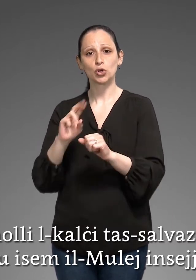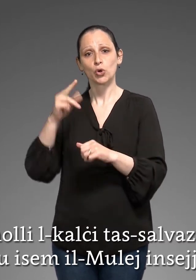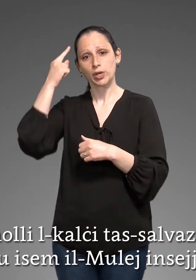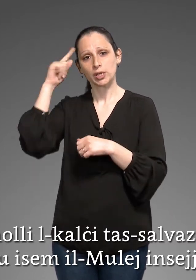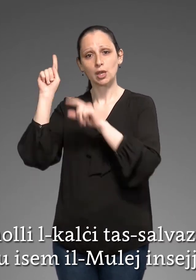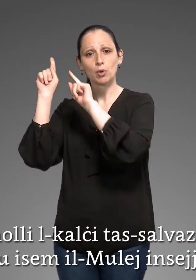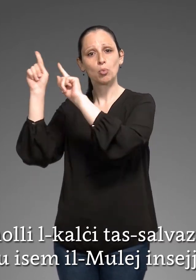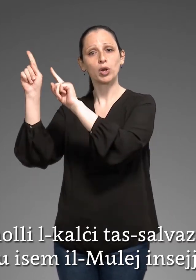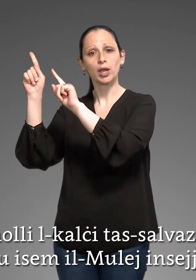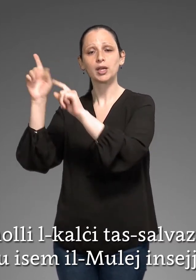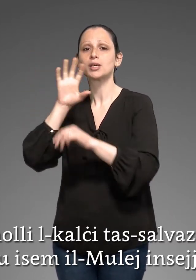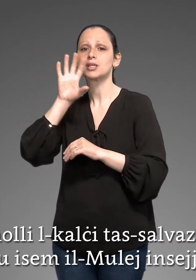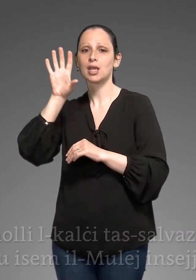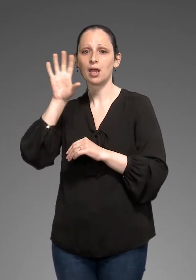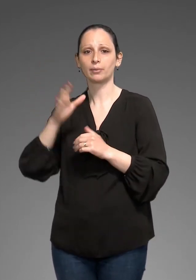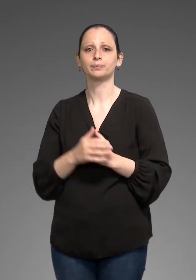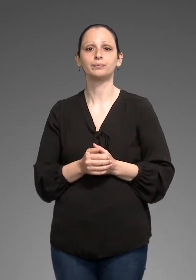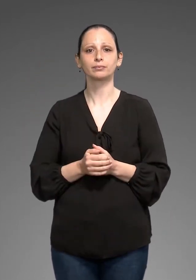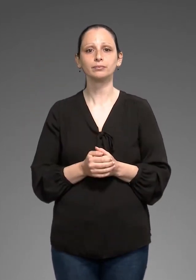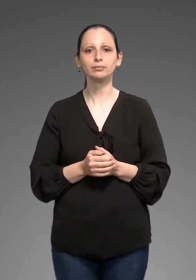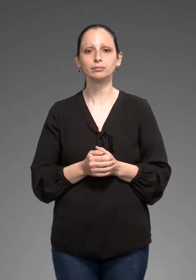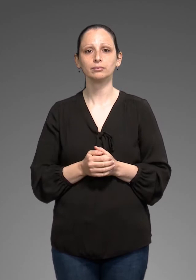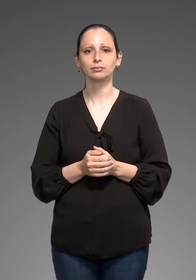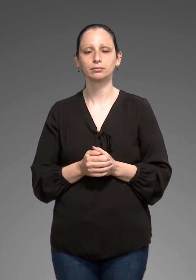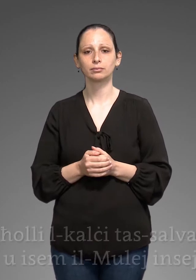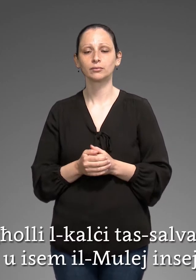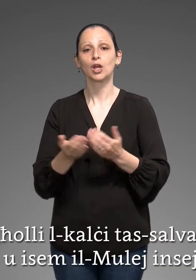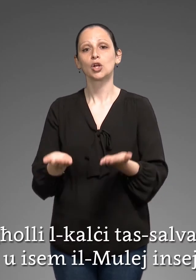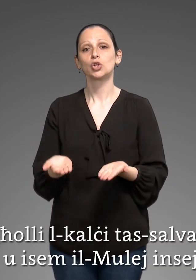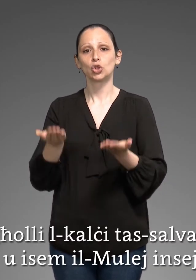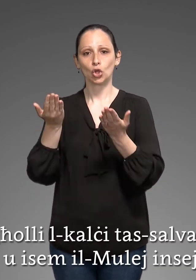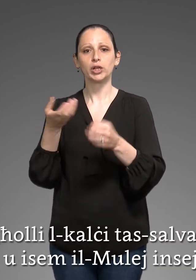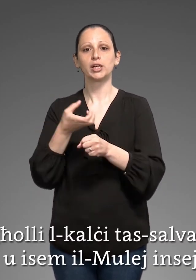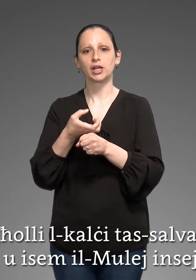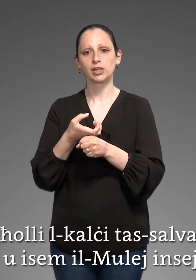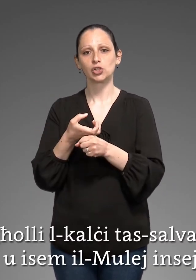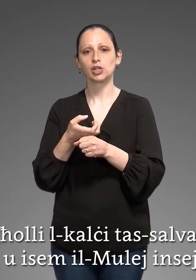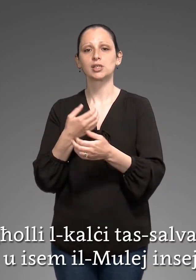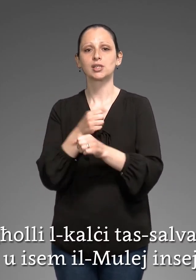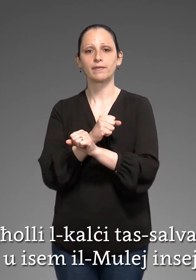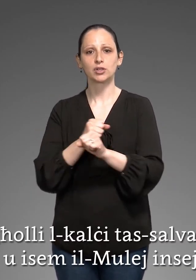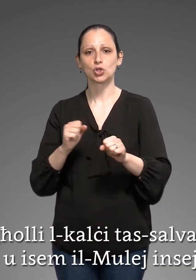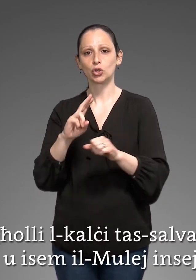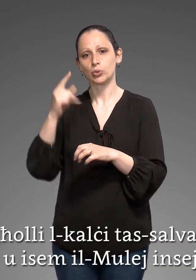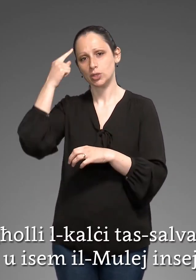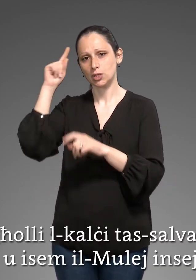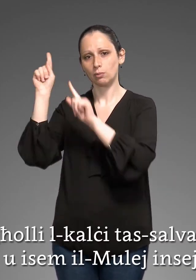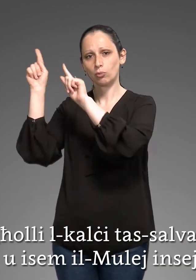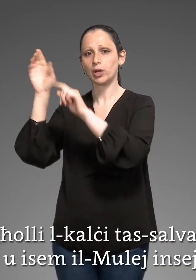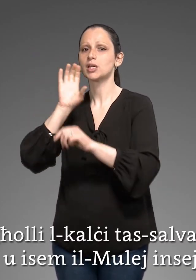il-mulej in sejjaħ Noll il-kalċi ta' salvazzjoni U jisim il-mulej in